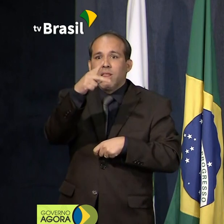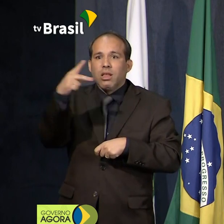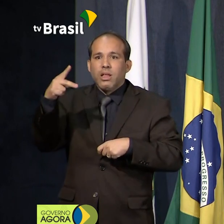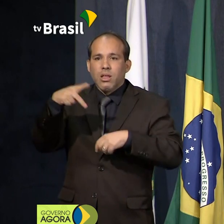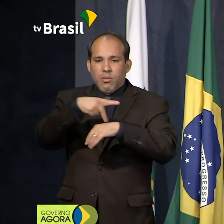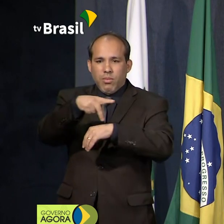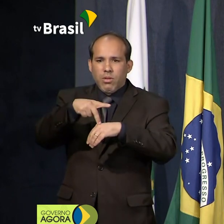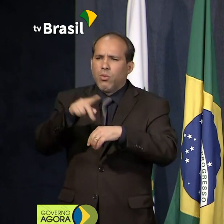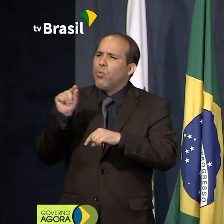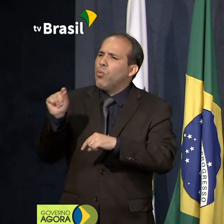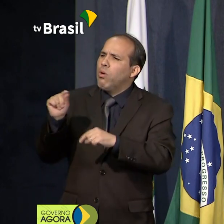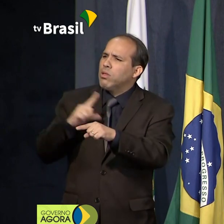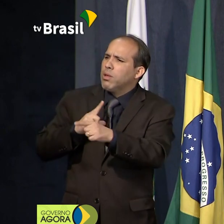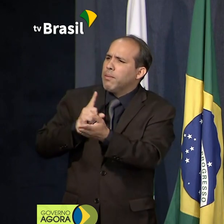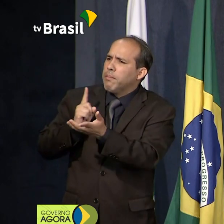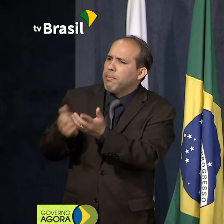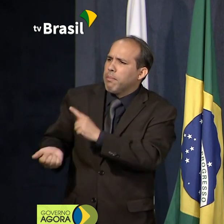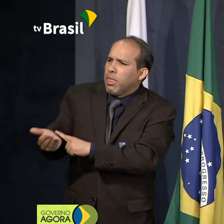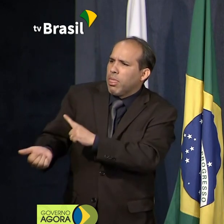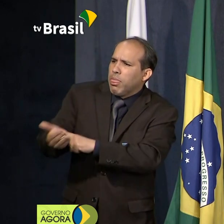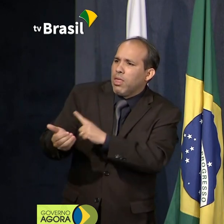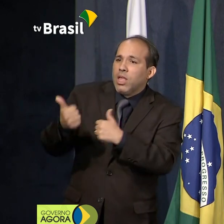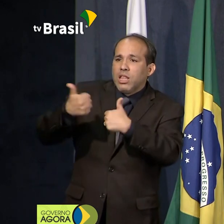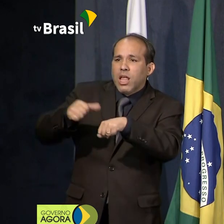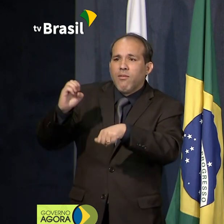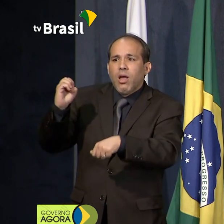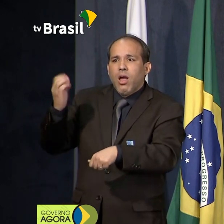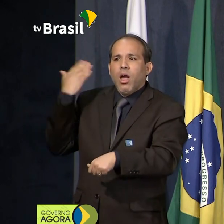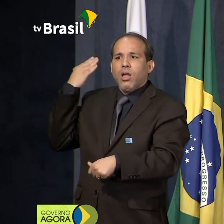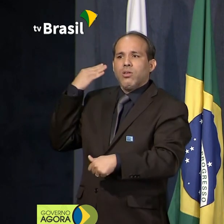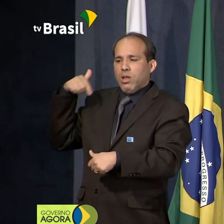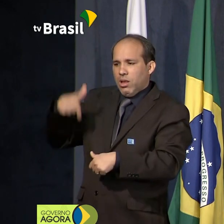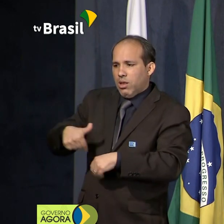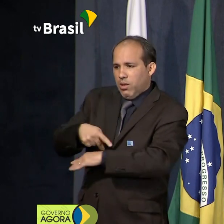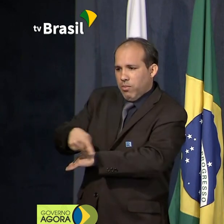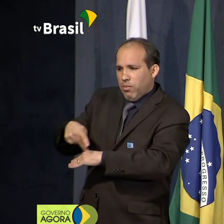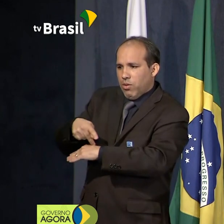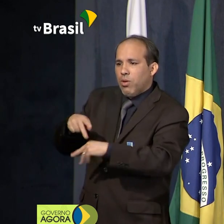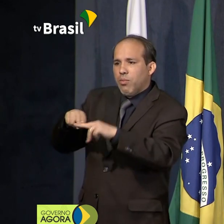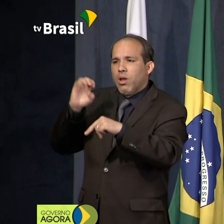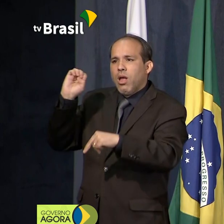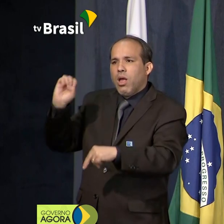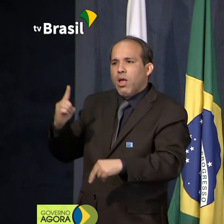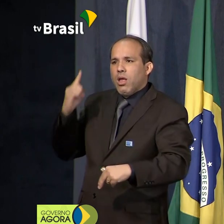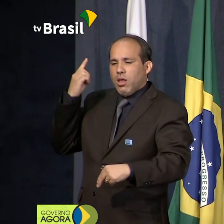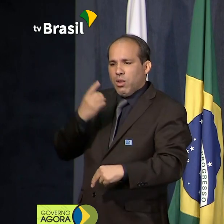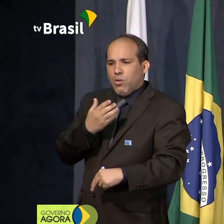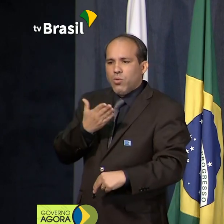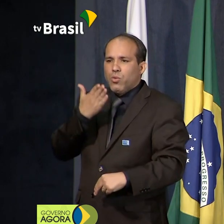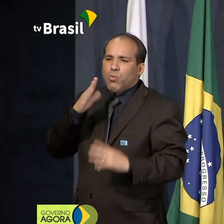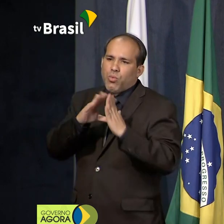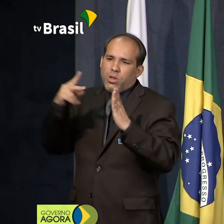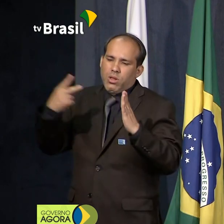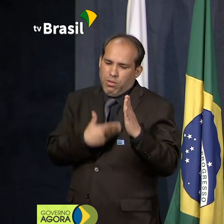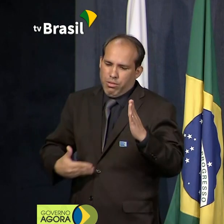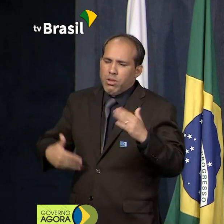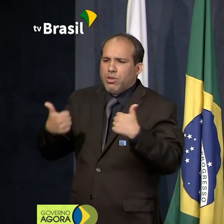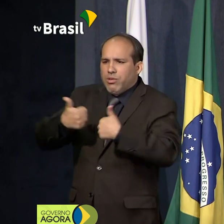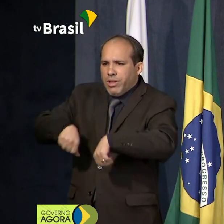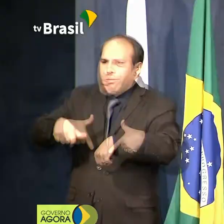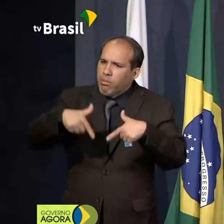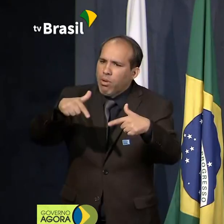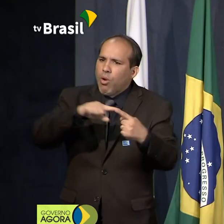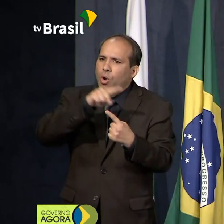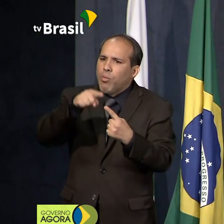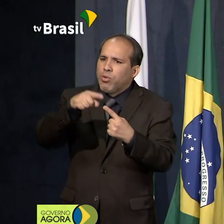condenáveis que estavam a ocorrer no país, fruto de modelos de governança implantados há décadas ou há